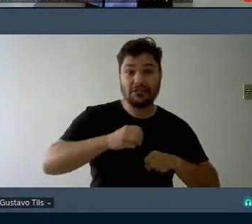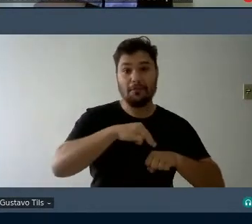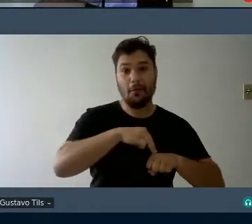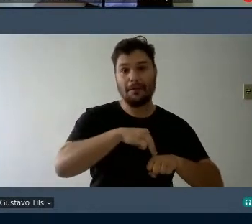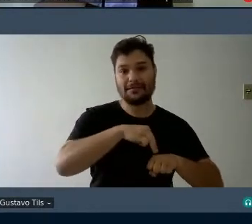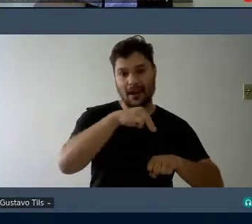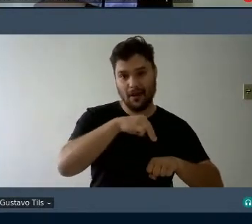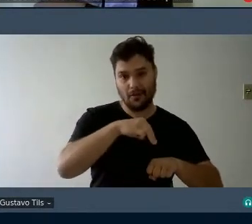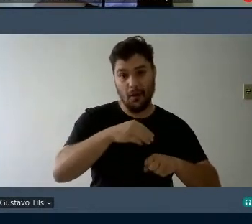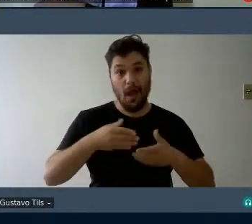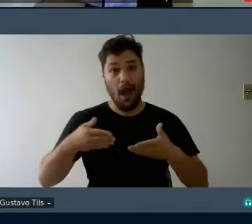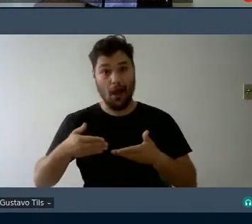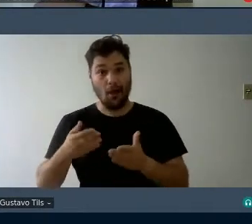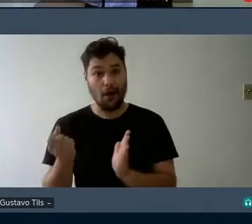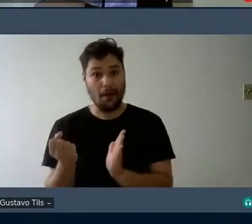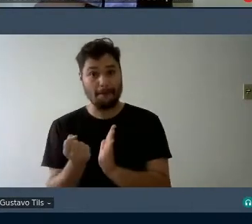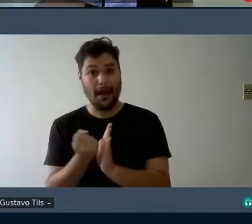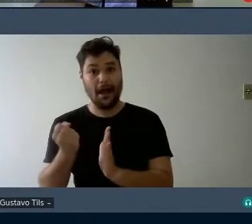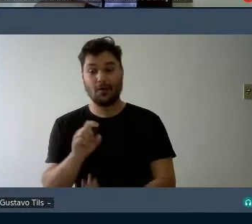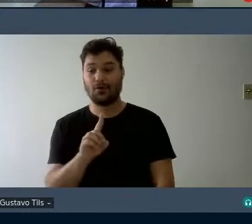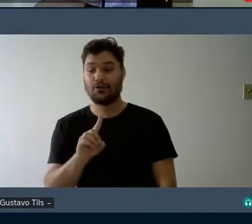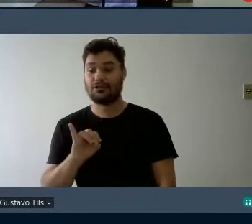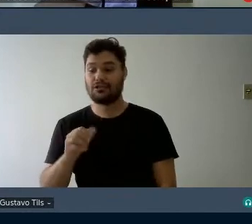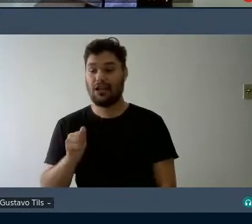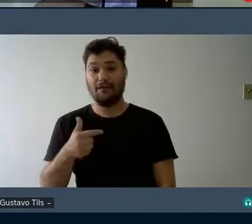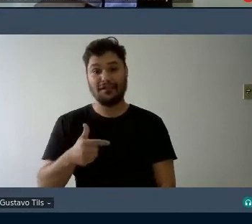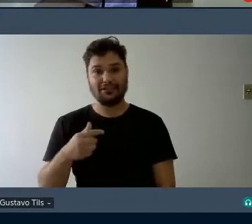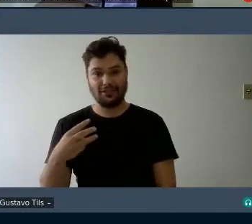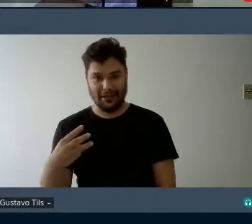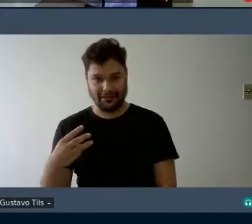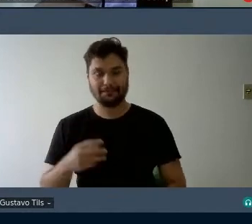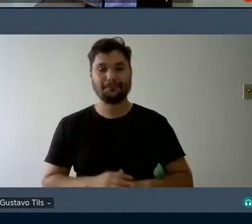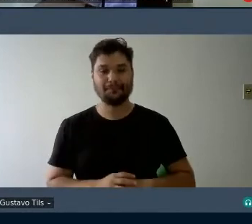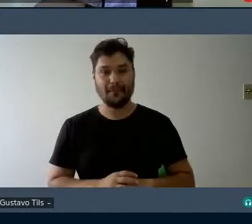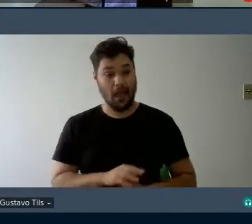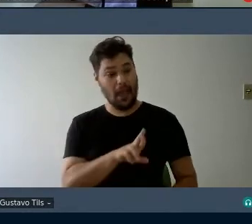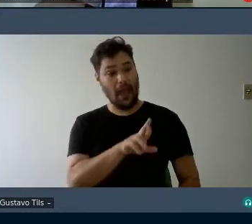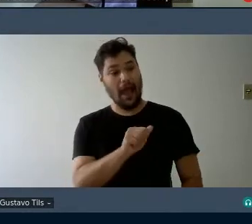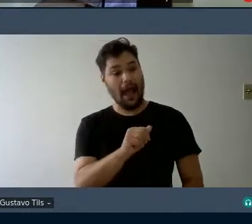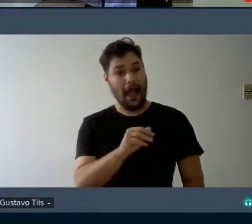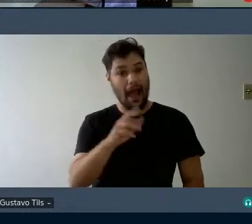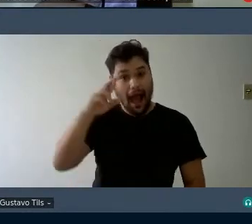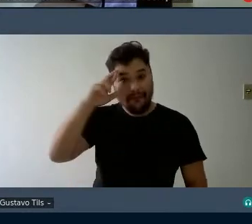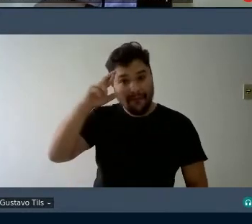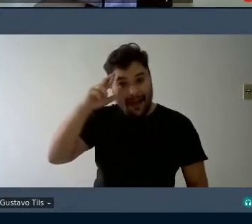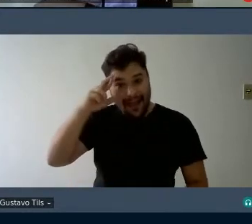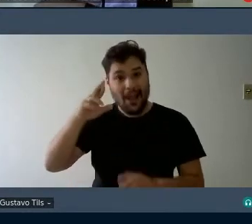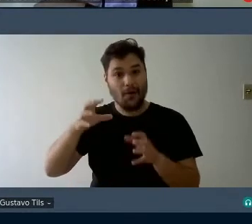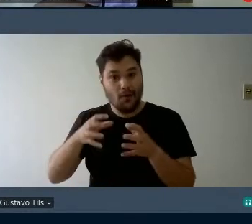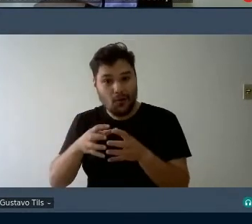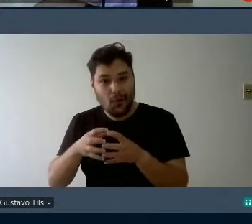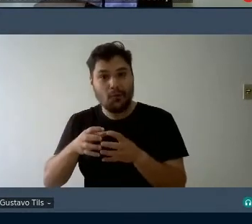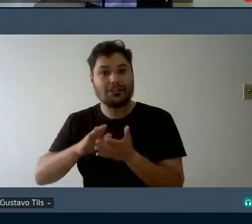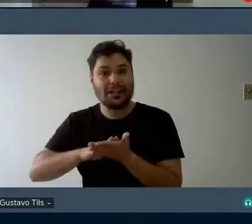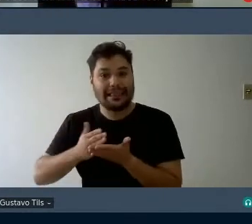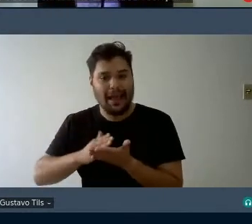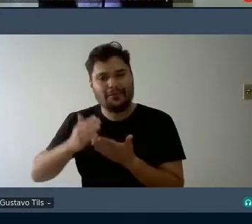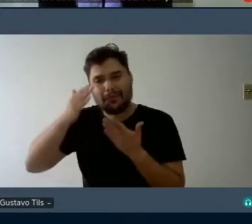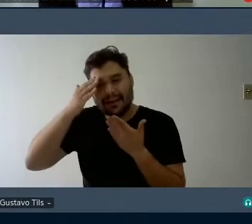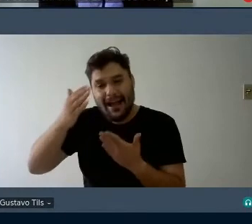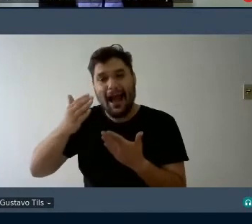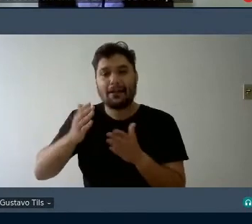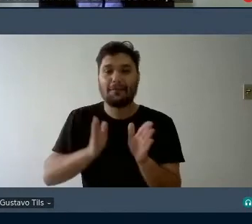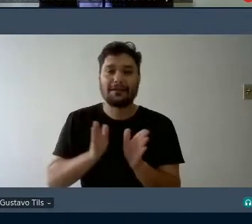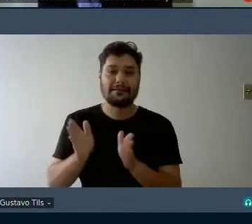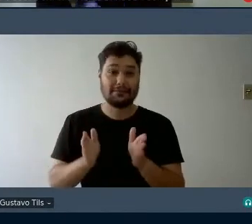teria este marco dia 23 Rafael e equipe de intérpretes muito obrigada pela acessibilidade trazida